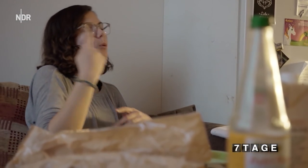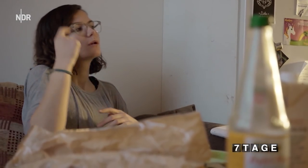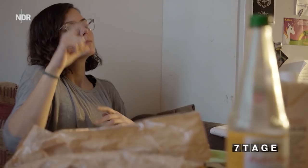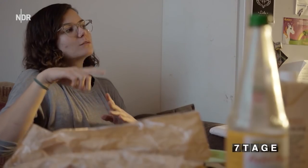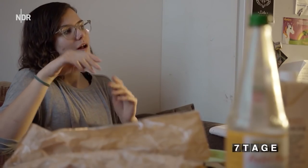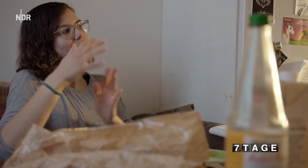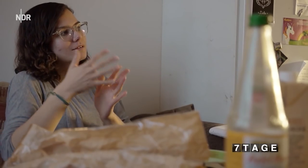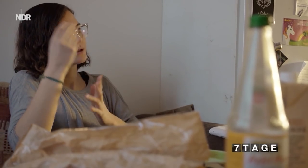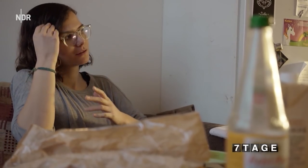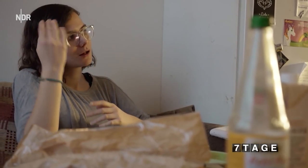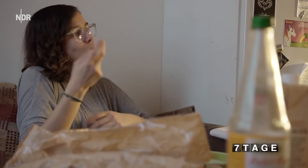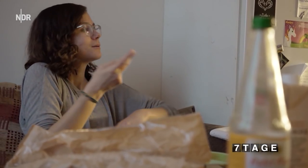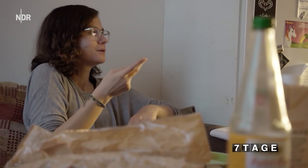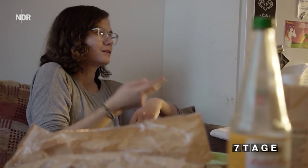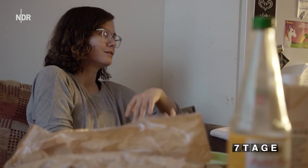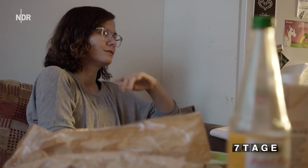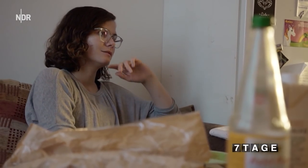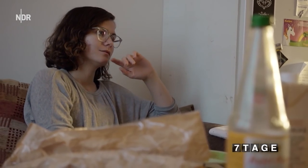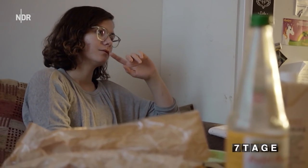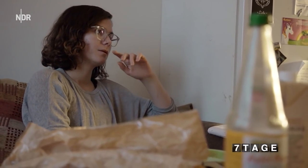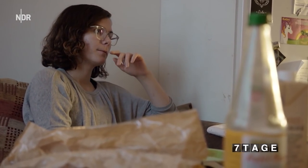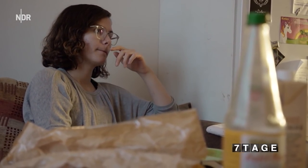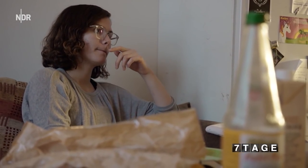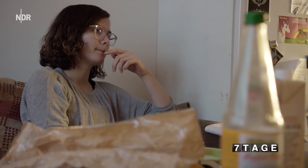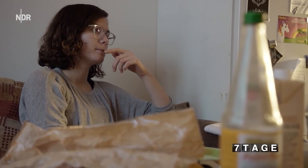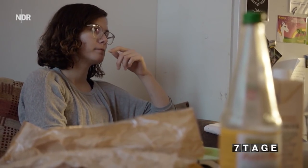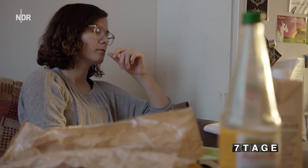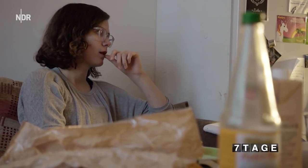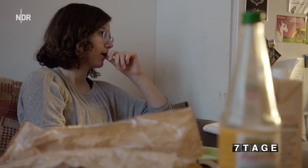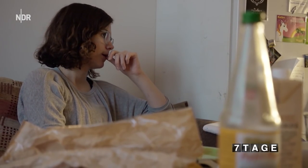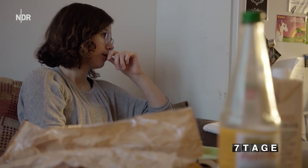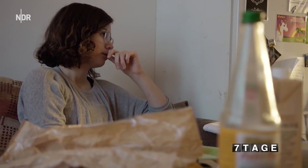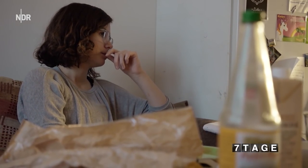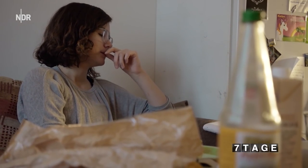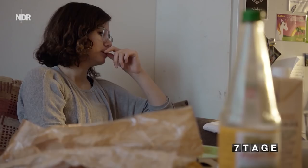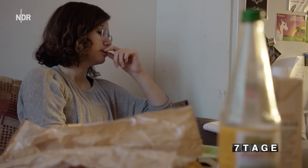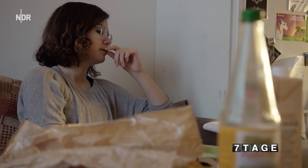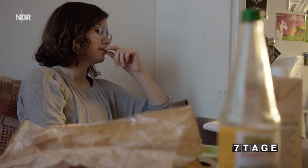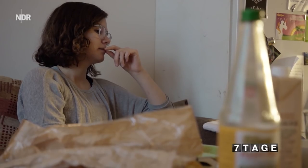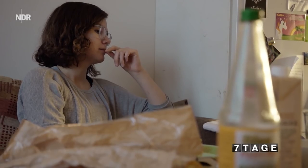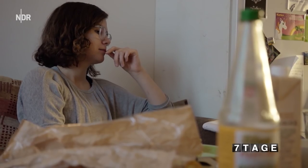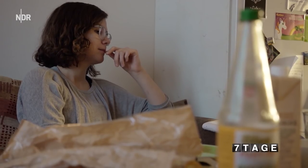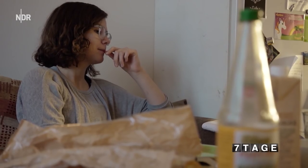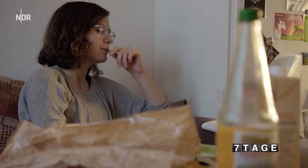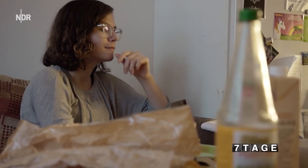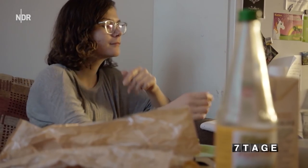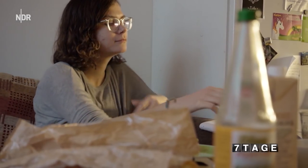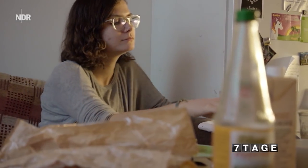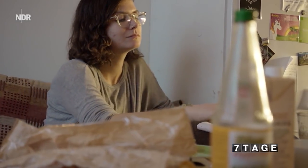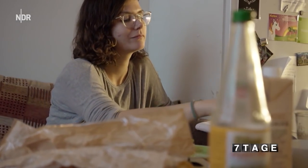natürlich anstrengend werden. es kann dann natürlich sein, dass der Gehörlose irgendwann auch sagt, okay, dann sprech ich halt so ein bisschen. Oder der Hörende irgendwann anfängt, gebärden zu